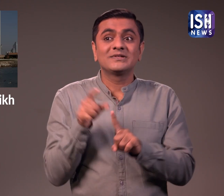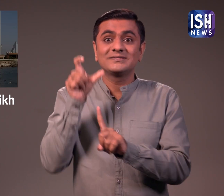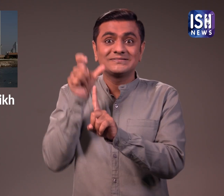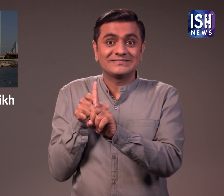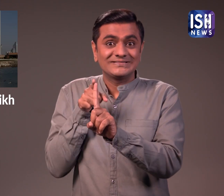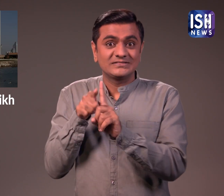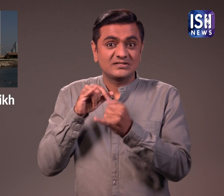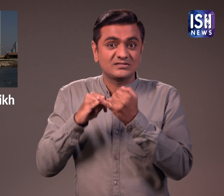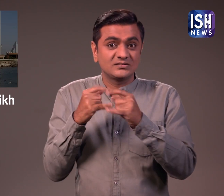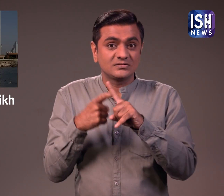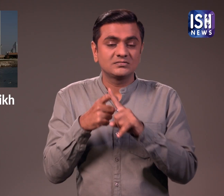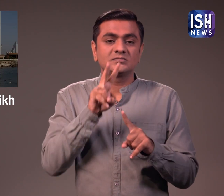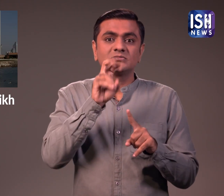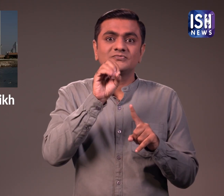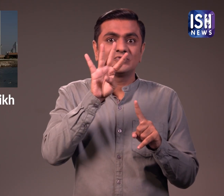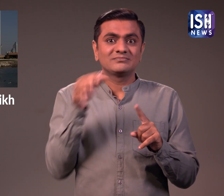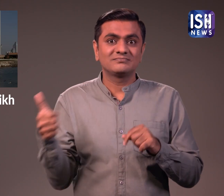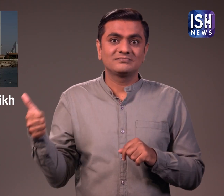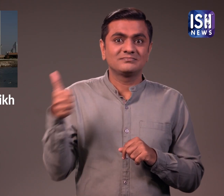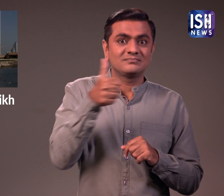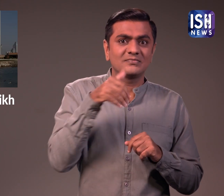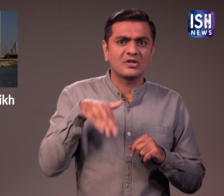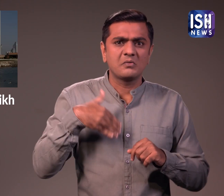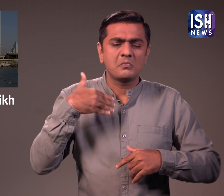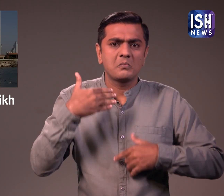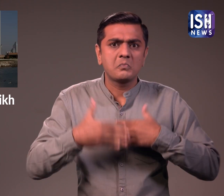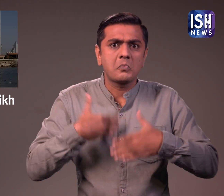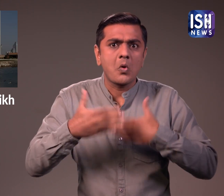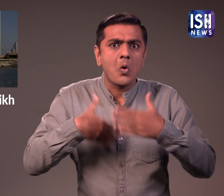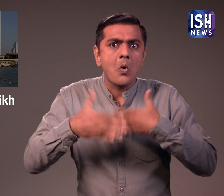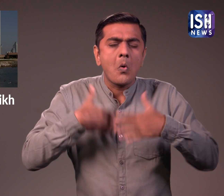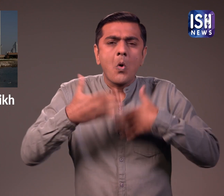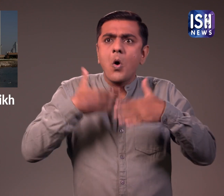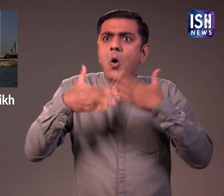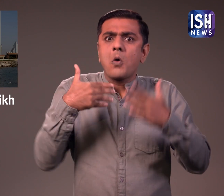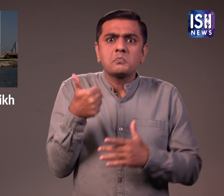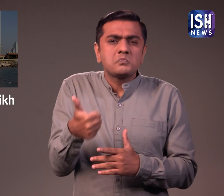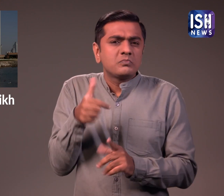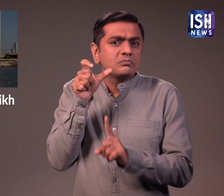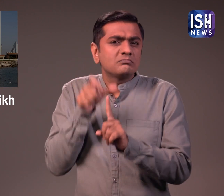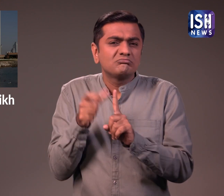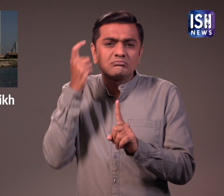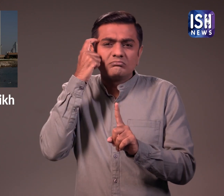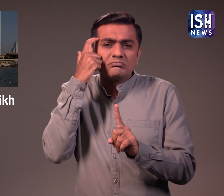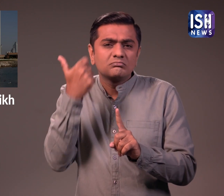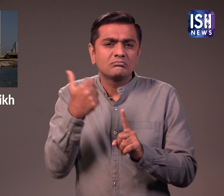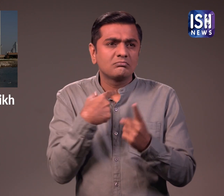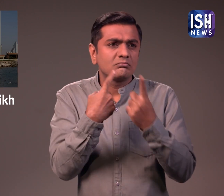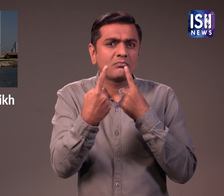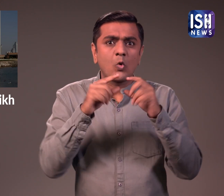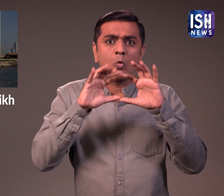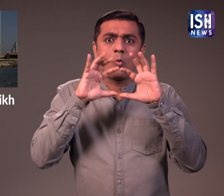2004 में देश के राष्ट्रपती के रूप में पदभार संभालने के बाद शेक खलिफा ने UAE को सभी पहलूँ में